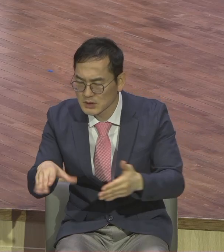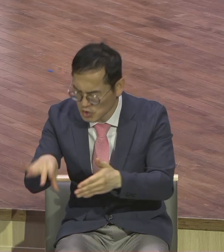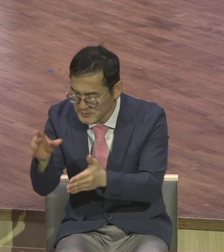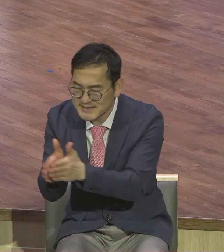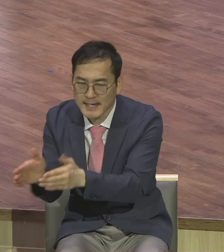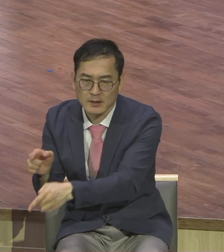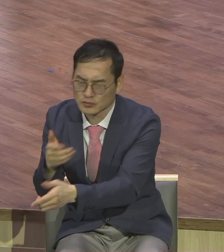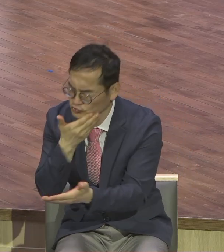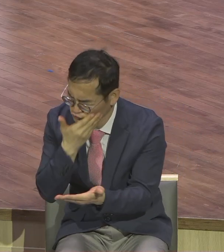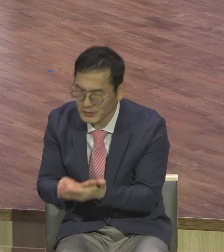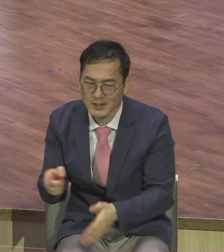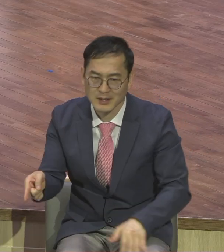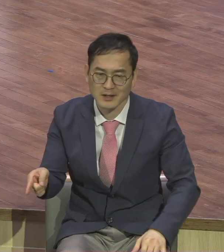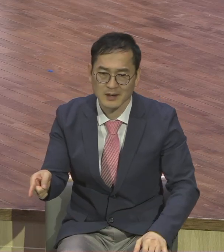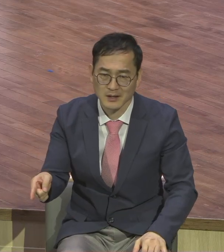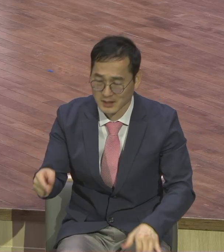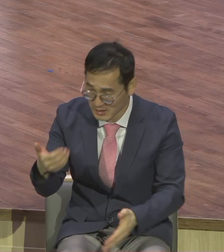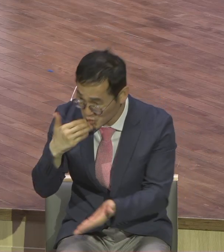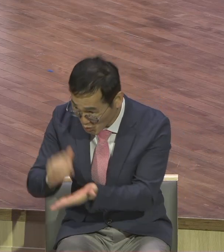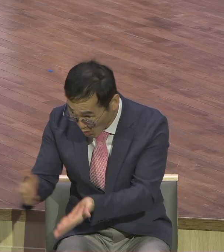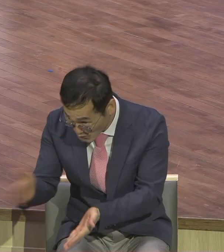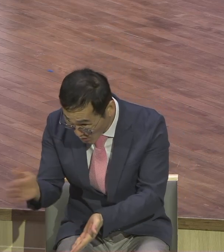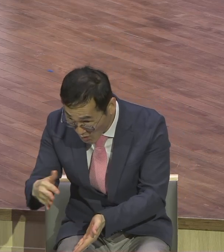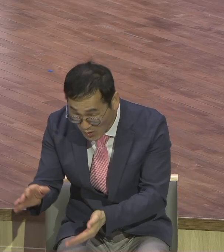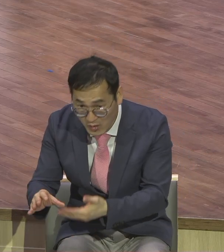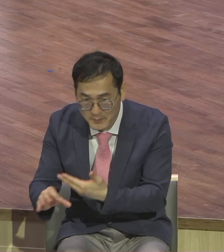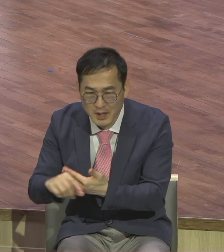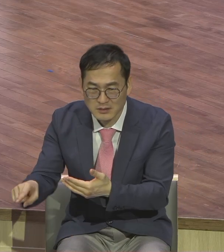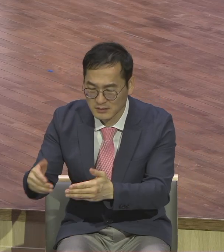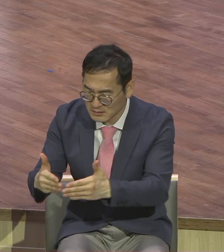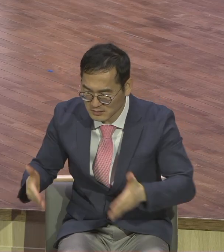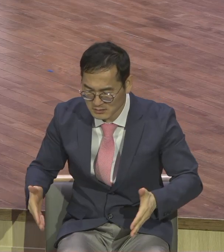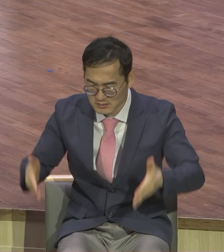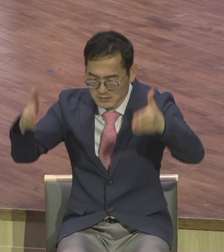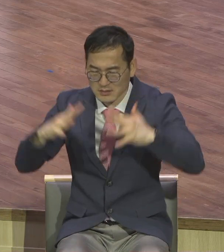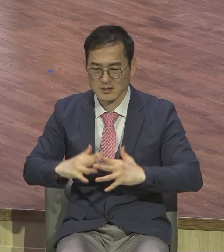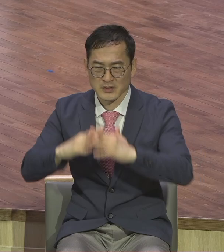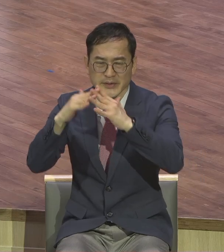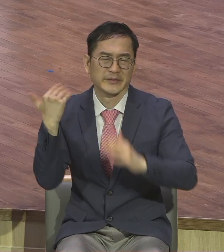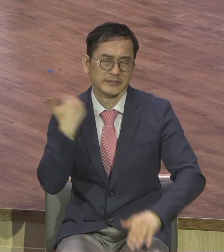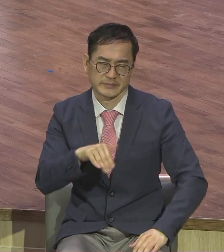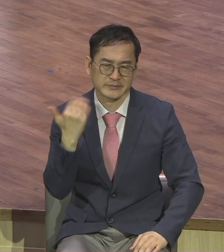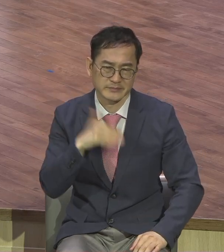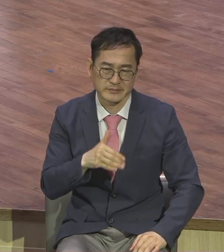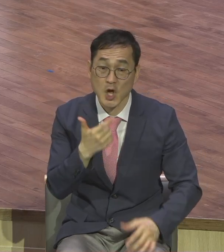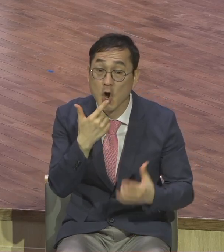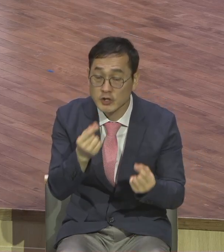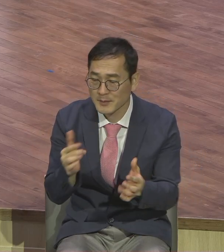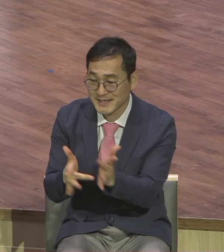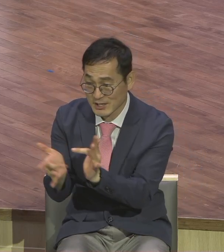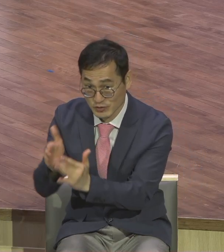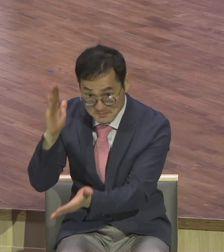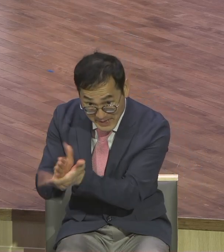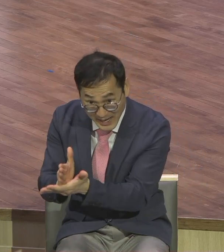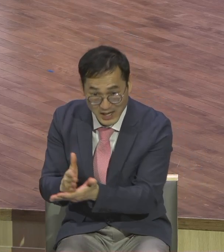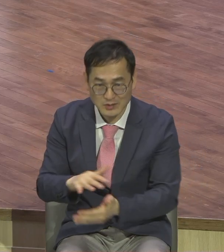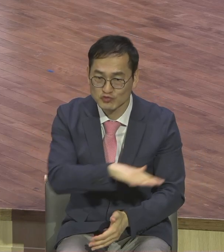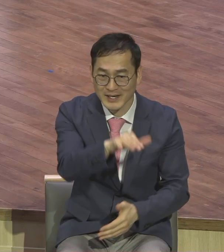모퉁이 돌이 없는 건물은 존재할 수 없지요. 이렇게 예수 그리스도는 우리 인생의 출발점이자 기초가